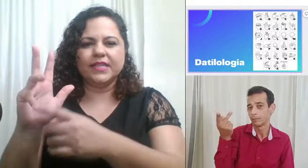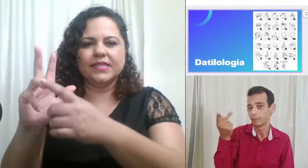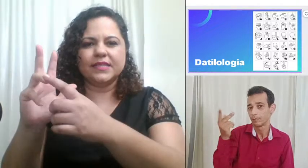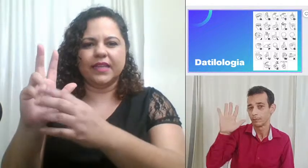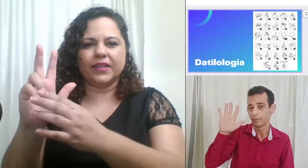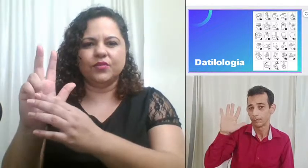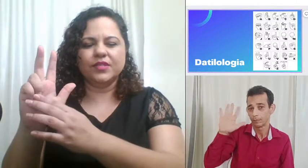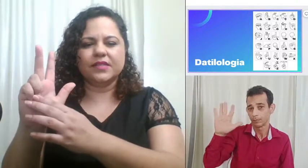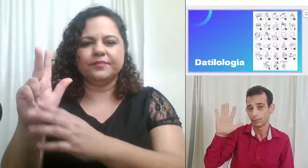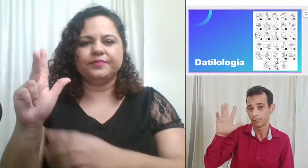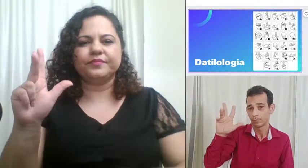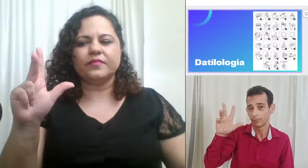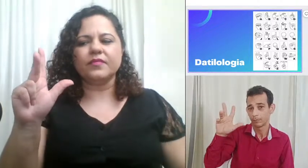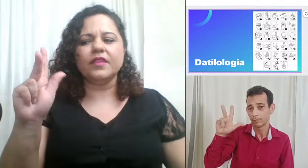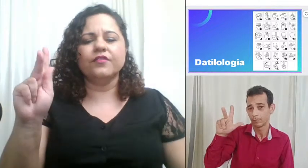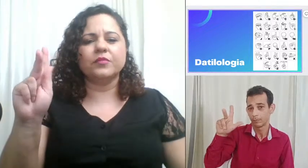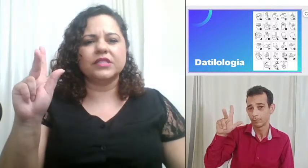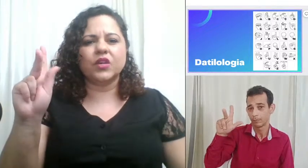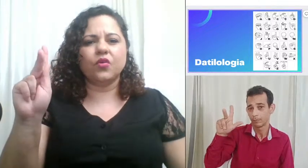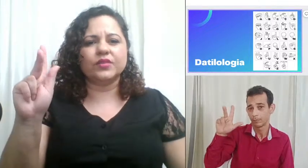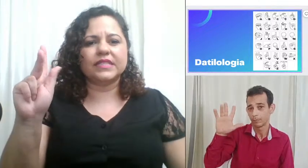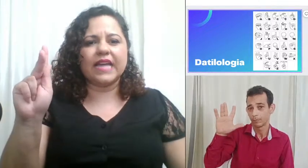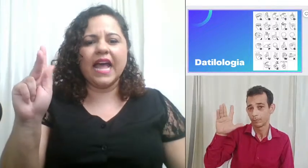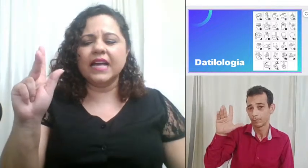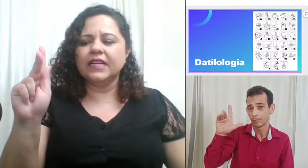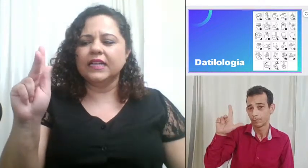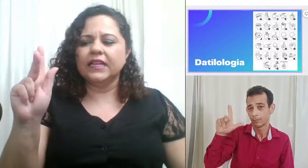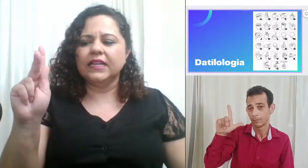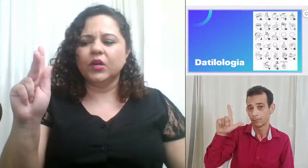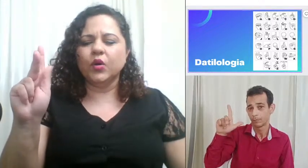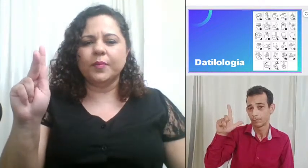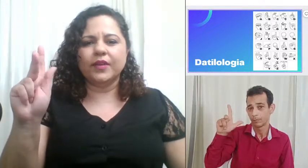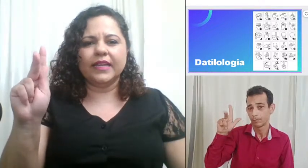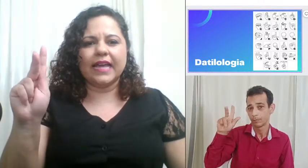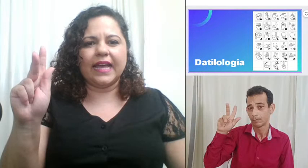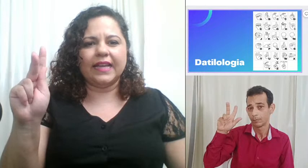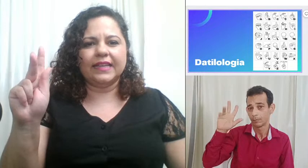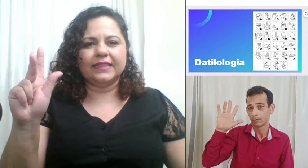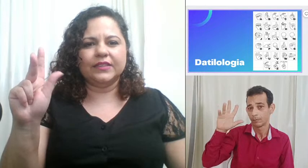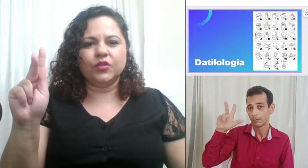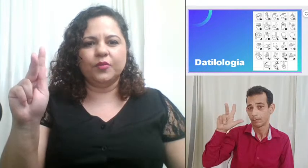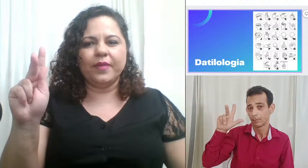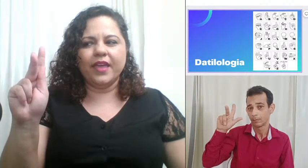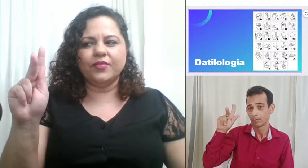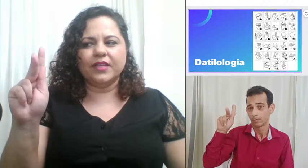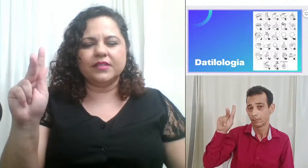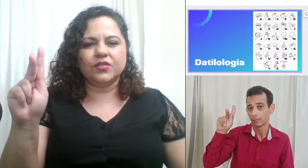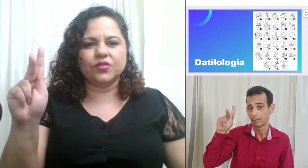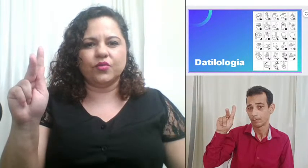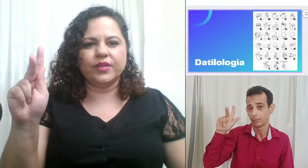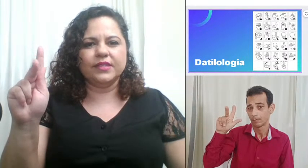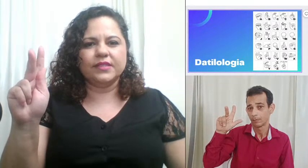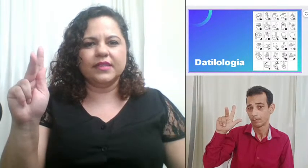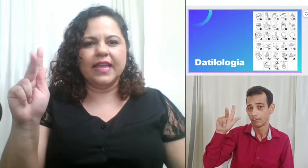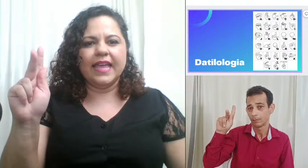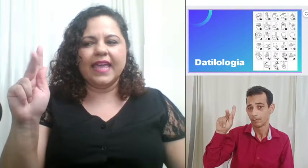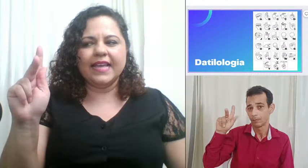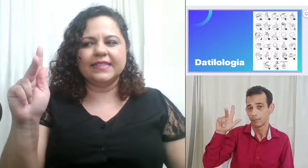dedos vamos encostar o polegar no meio desses dois esse